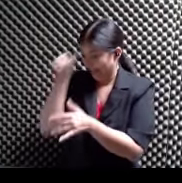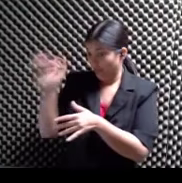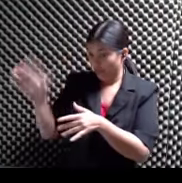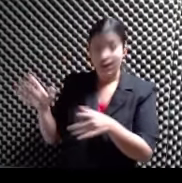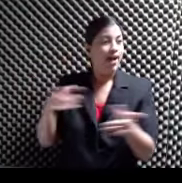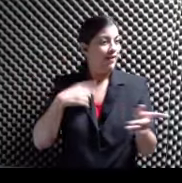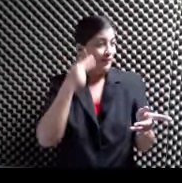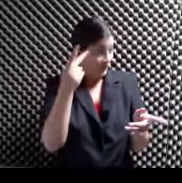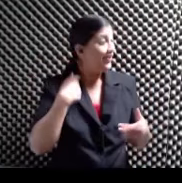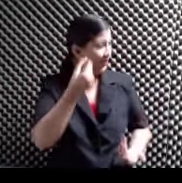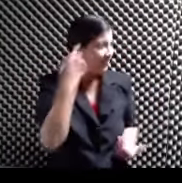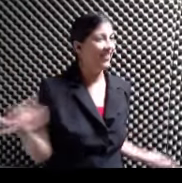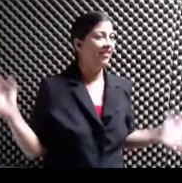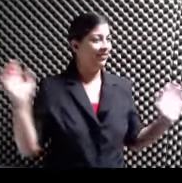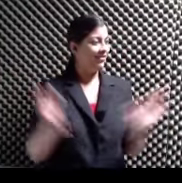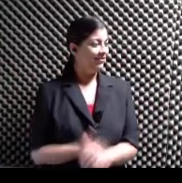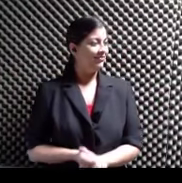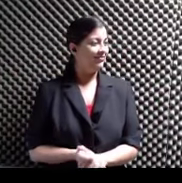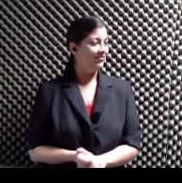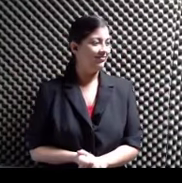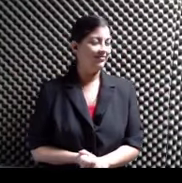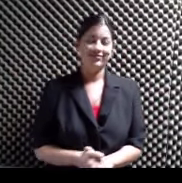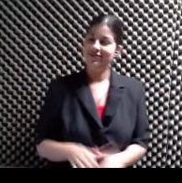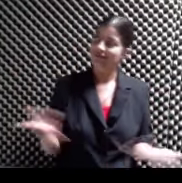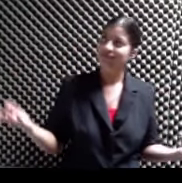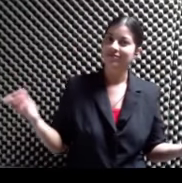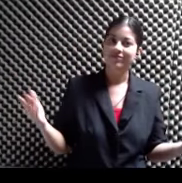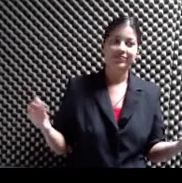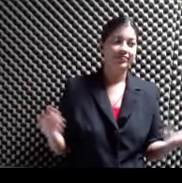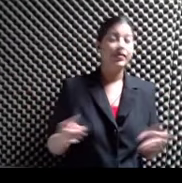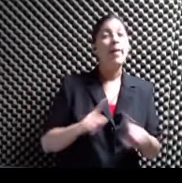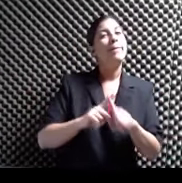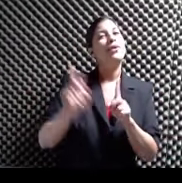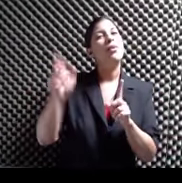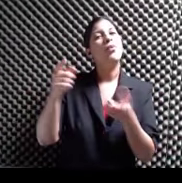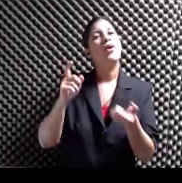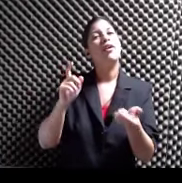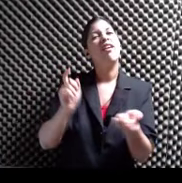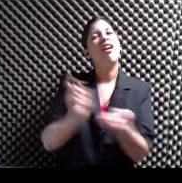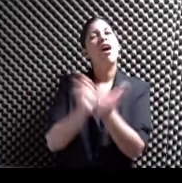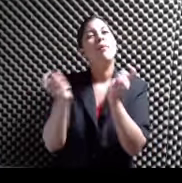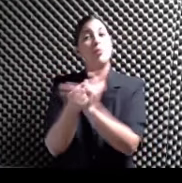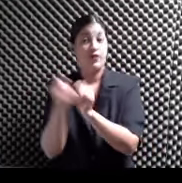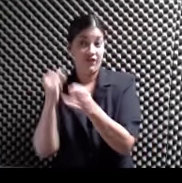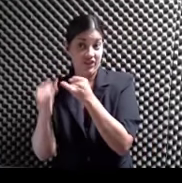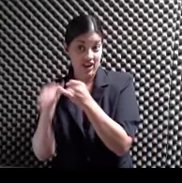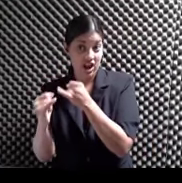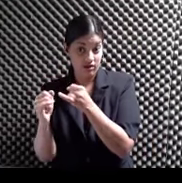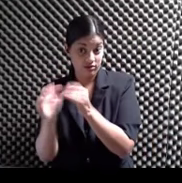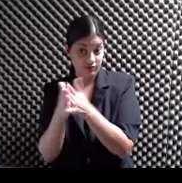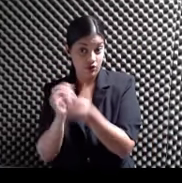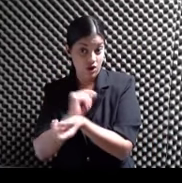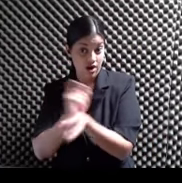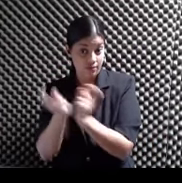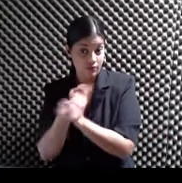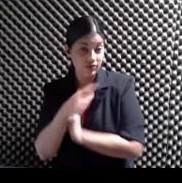entendiendo? Muy bien Qué bueno Pero después cambió En la parte final Del libro Sí, yo creo que hay Como una